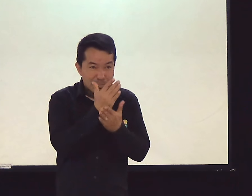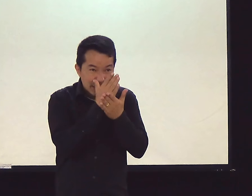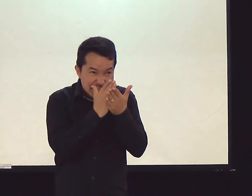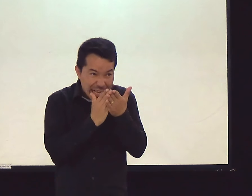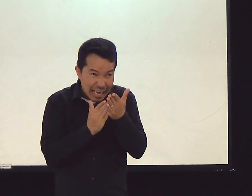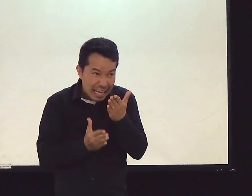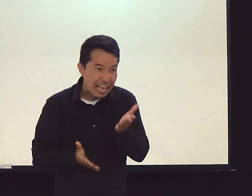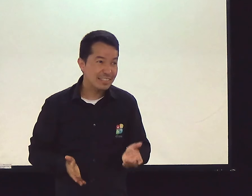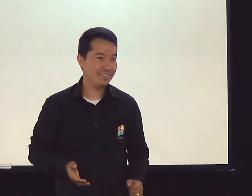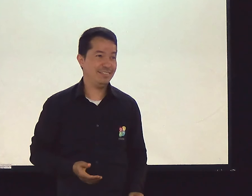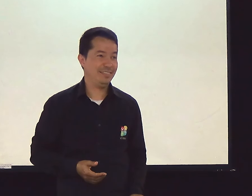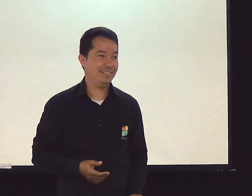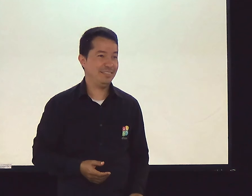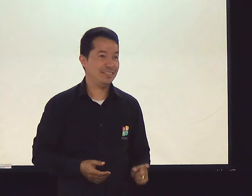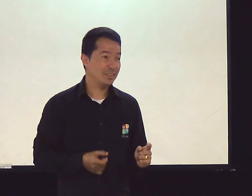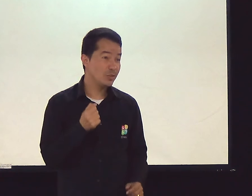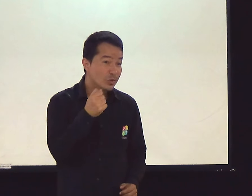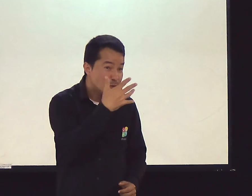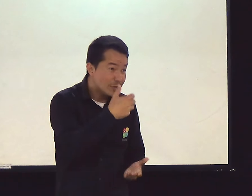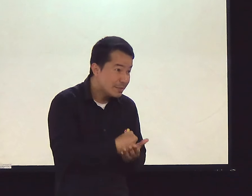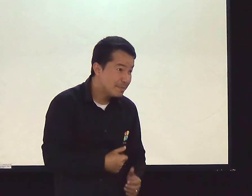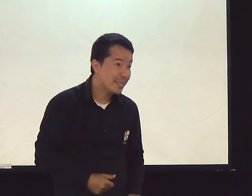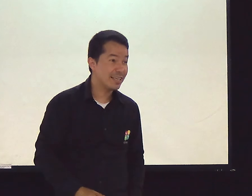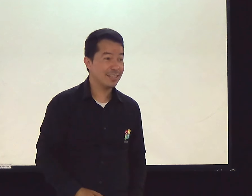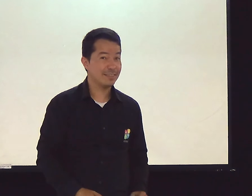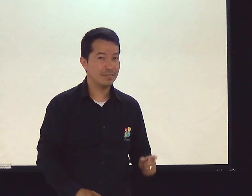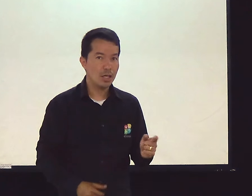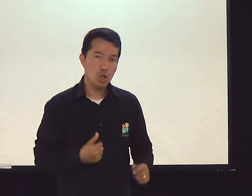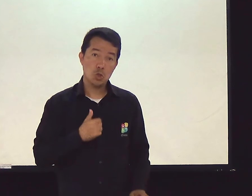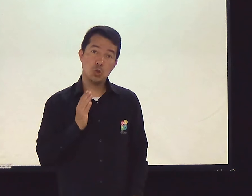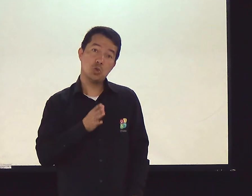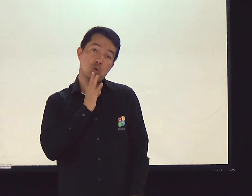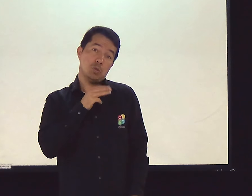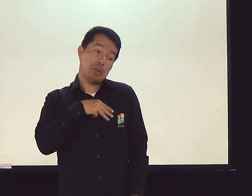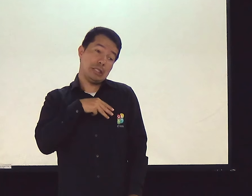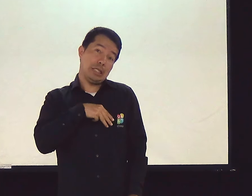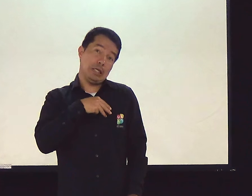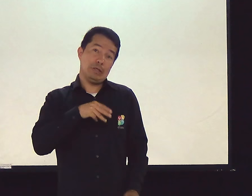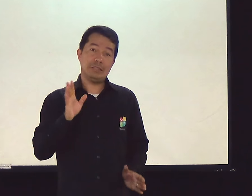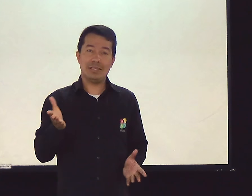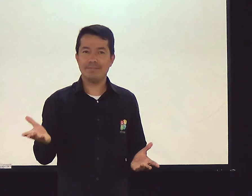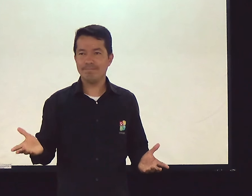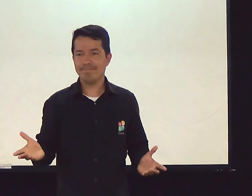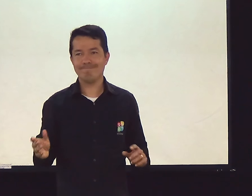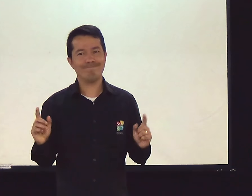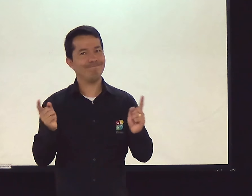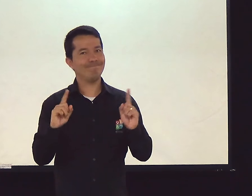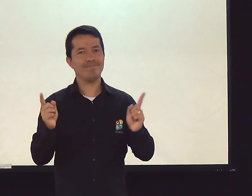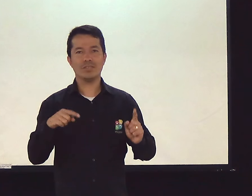Poucos. Ou lê metade. Ou só o Novo Testamento. Não. Olha, pastor, eu conheço Mateus.